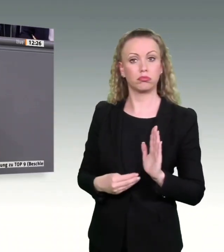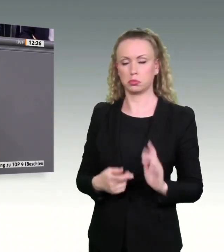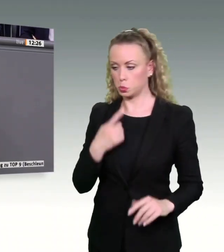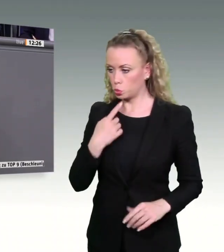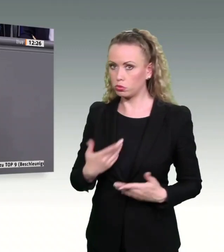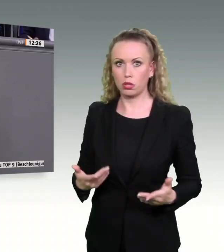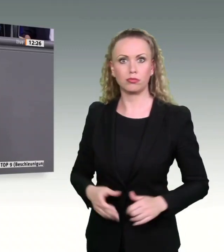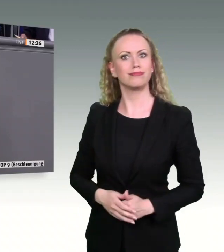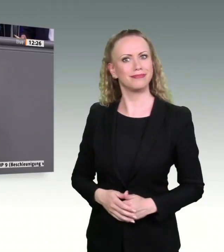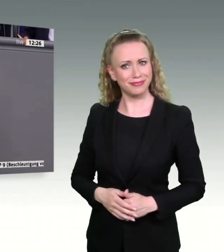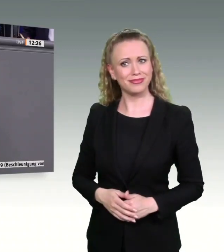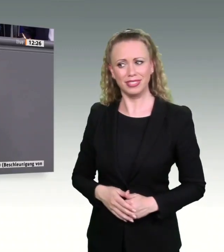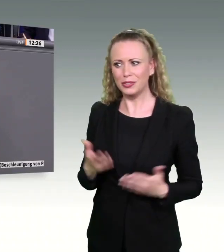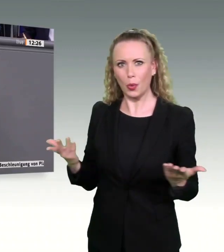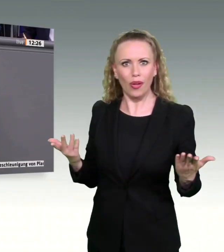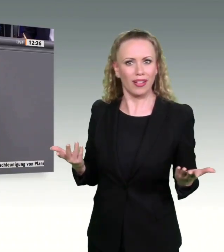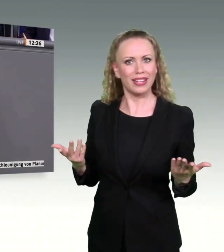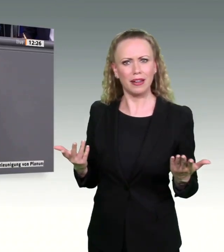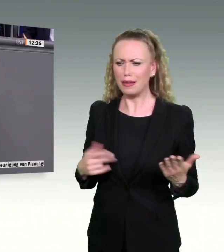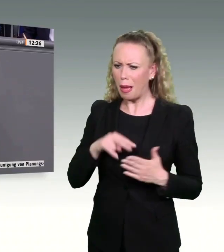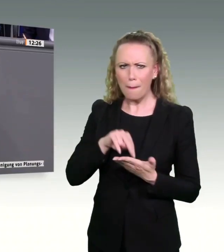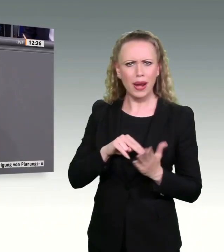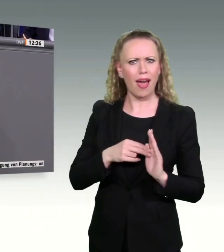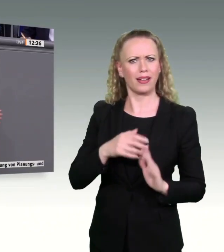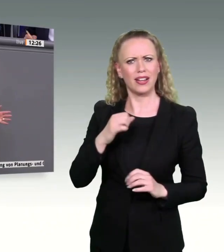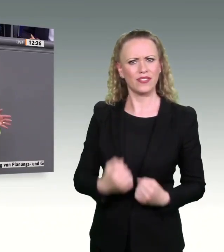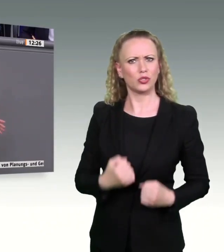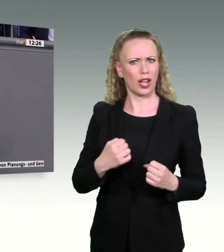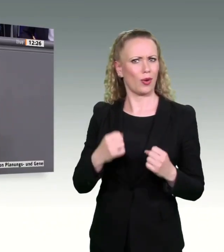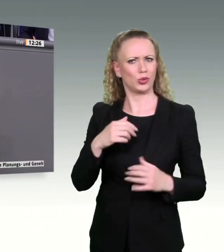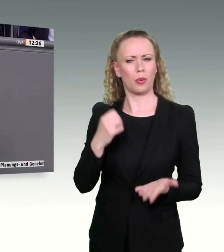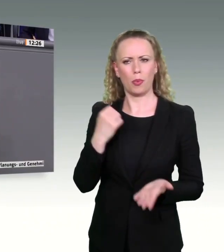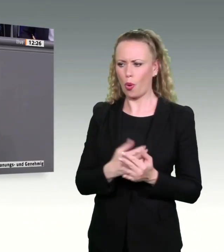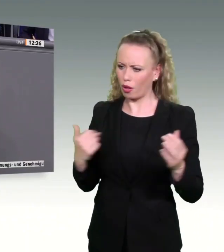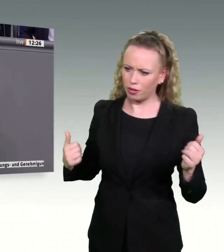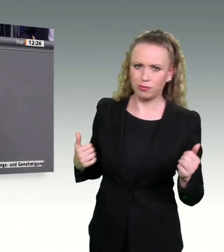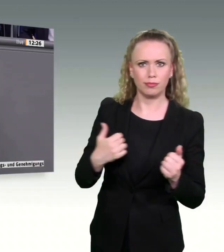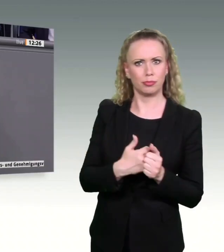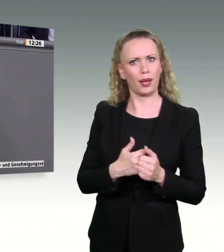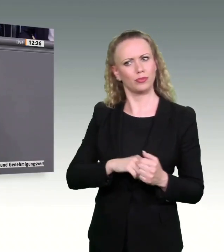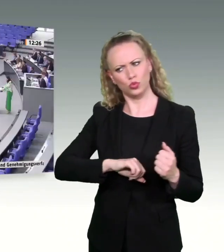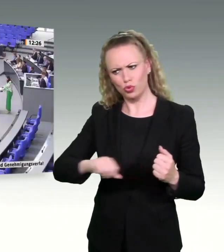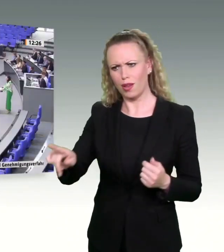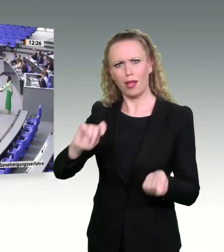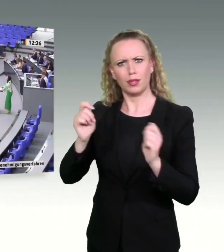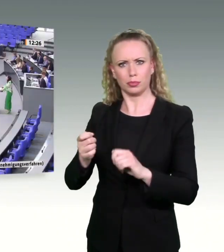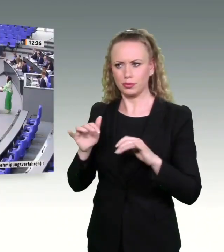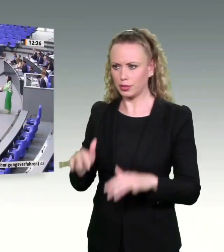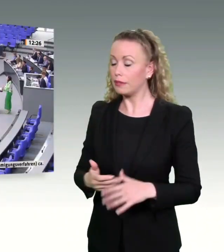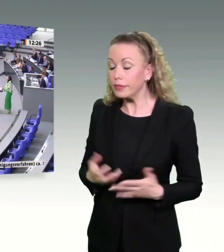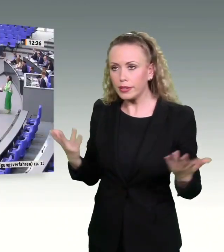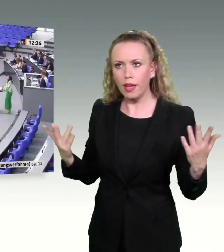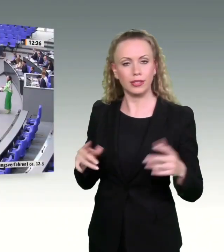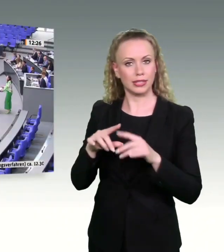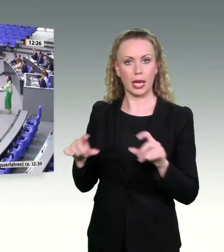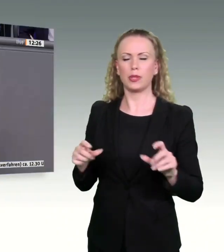Planfeststellungsbehörde. Es geht also, wenn man will. Keine Frage, dieses Thema gab es schon zu Zeiten der GroKo.